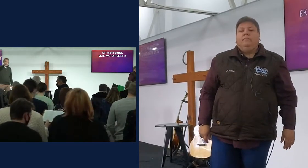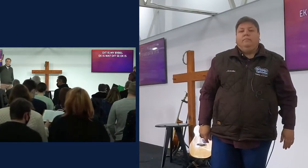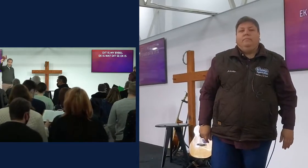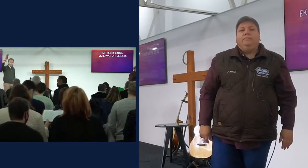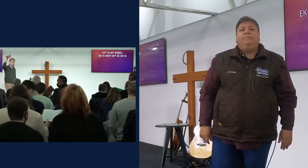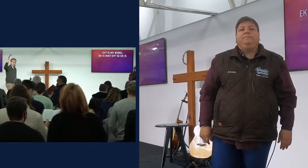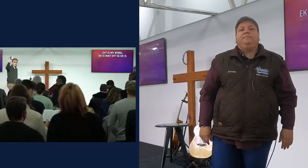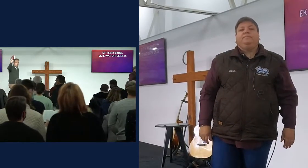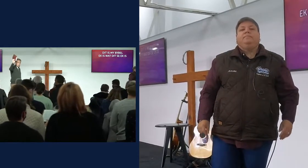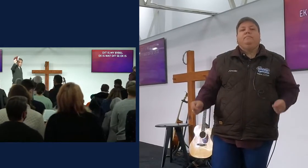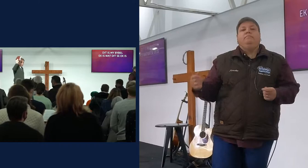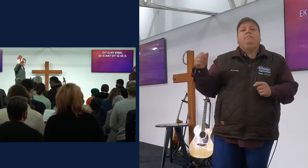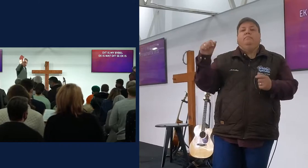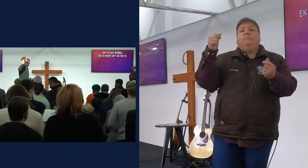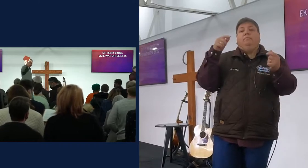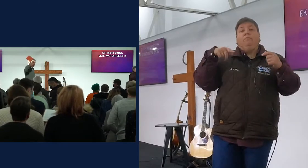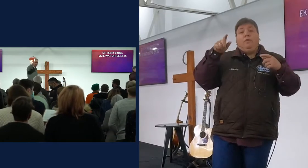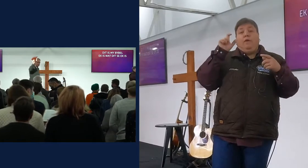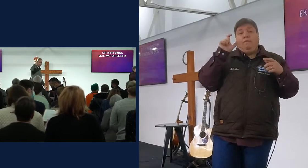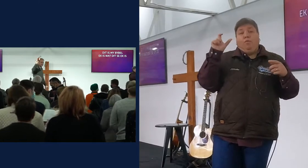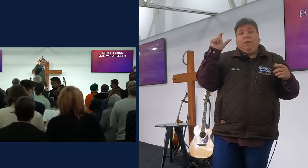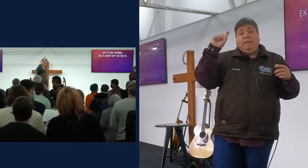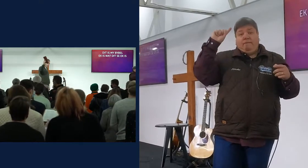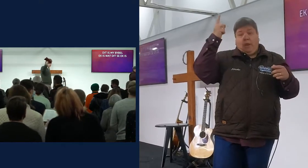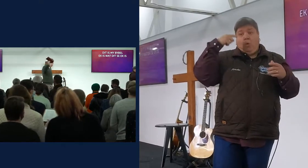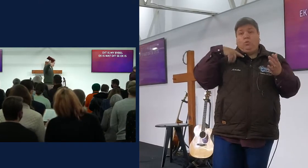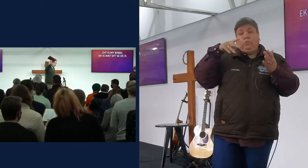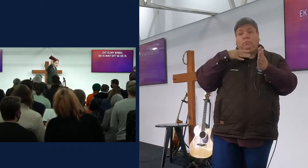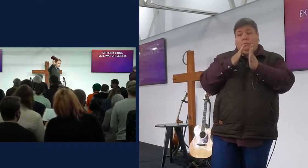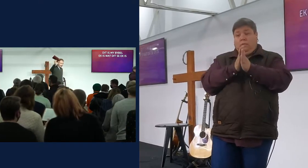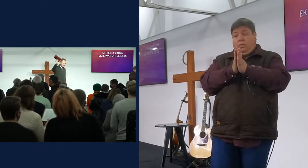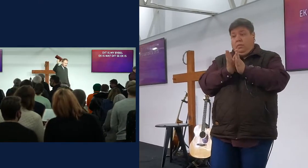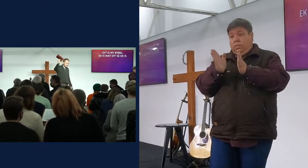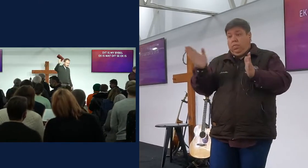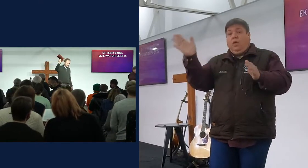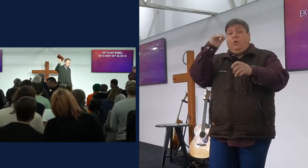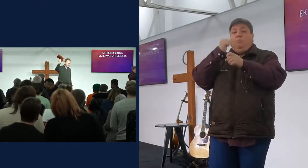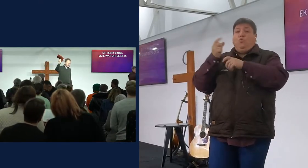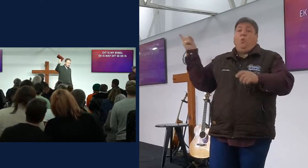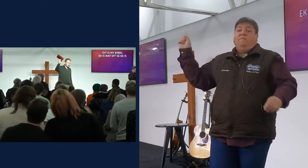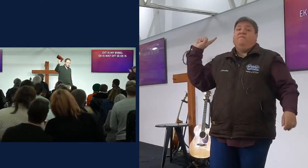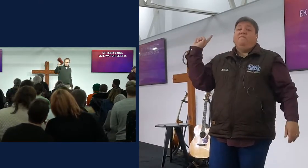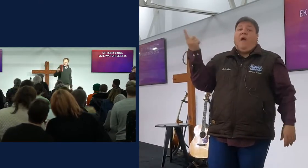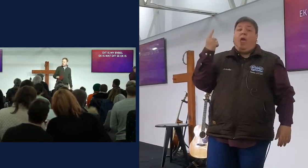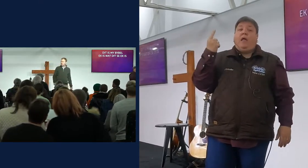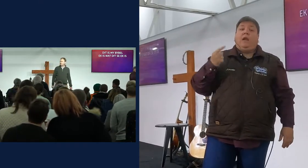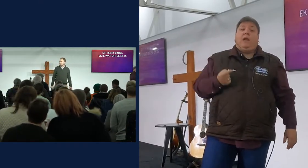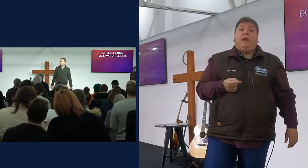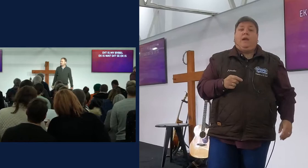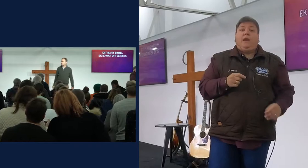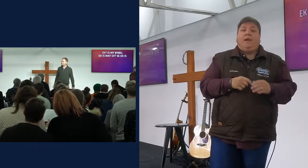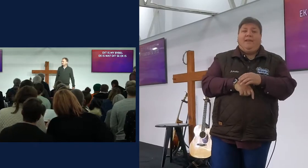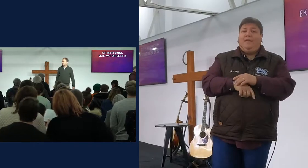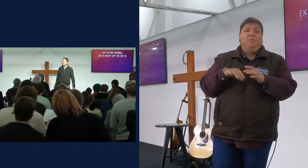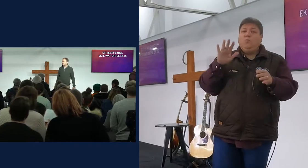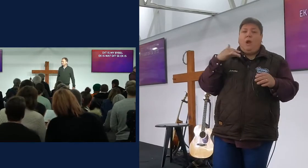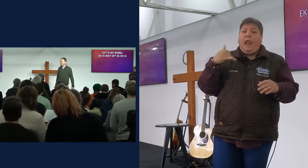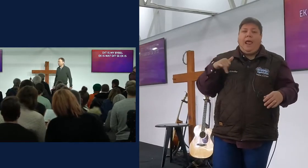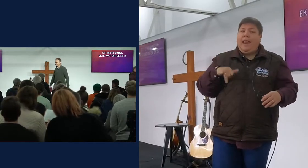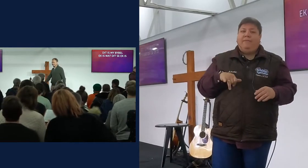te verwag, en die dag, wat ons van die woord van die Heere af, dool, moet jy in my fire. Amen? Ek moet nou nie lelijk wees, nie.